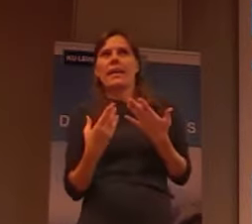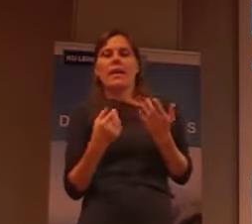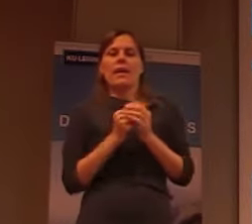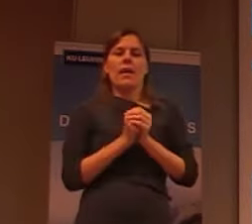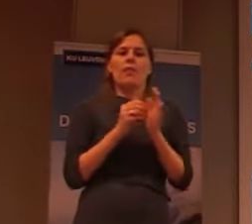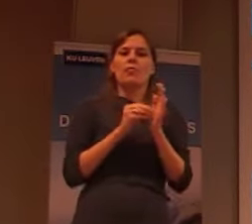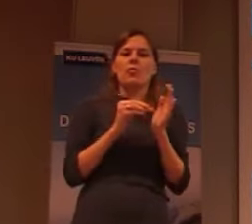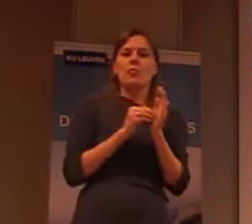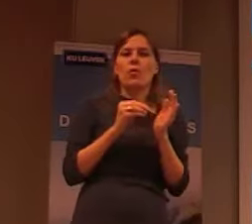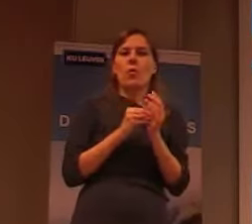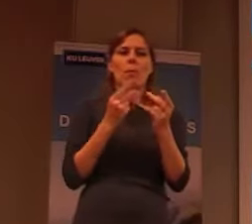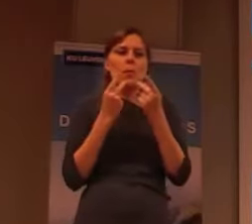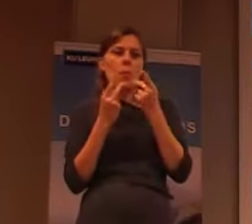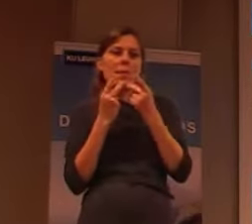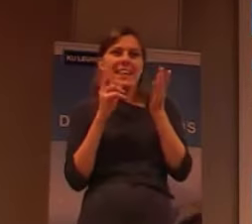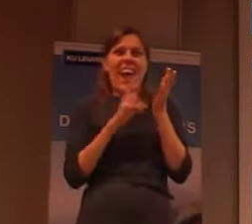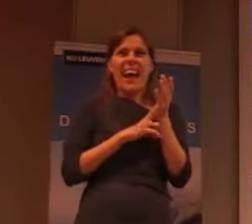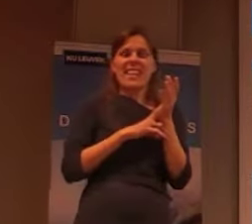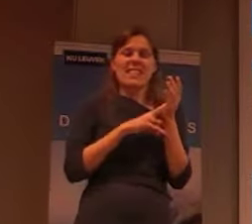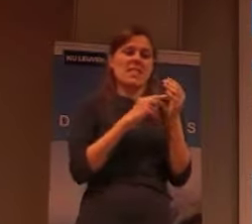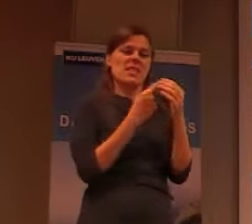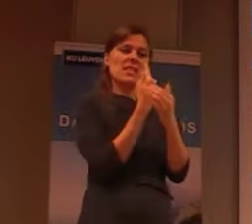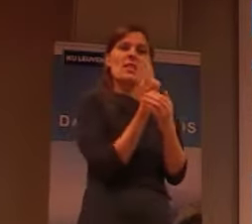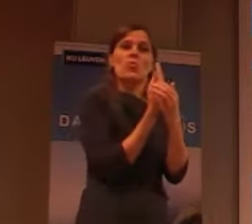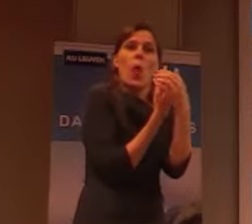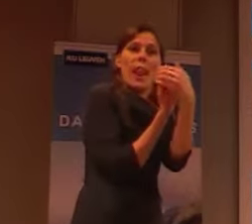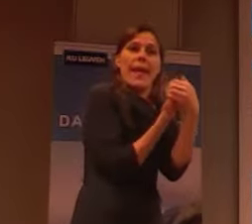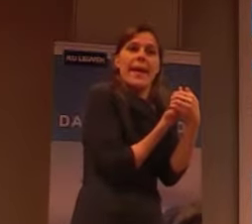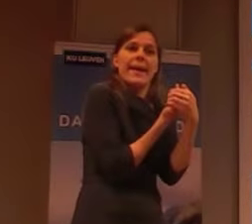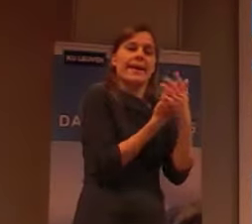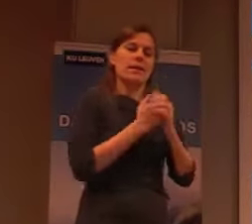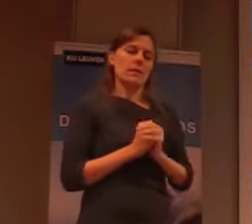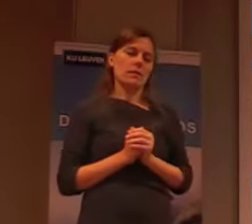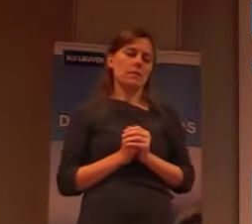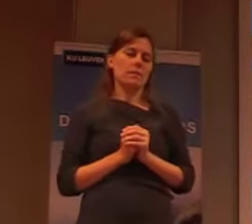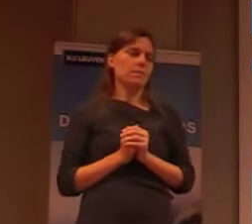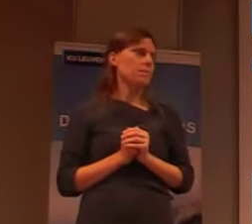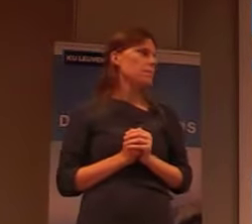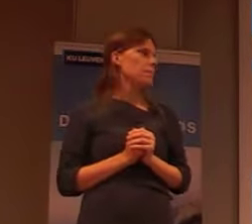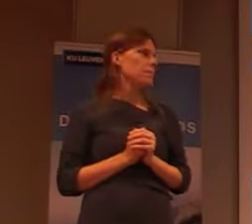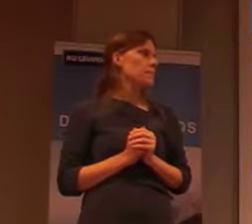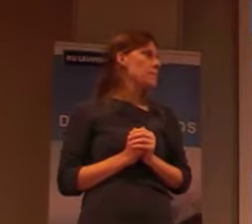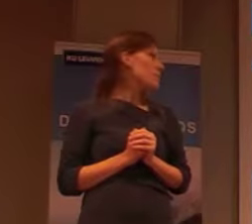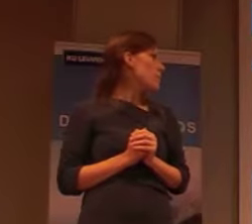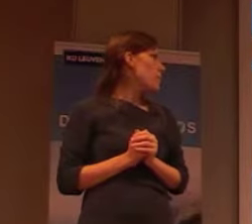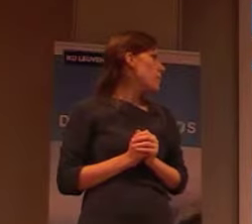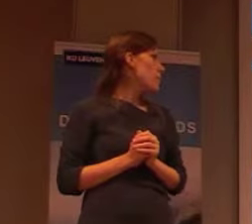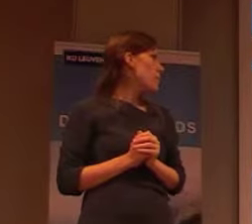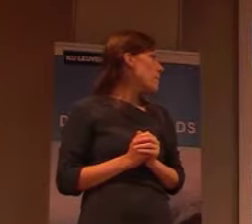een heel geïsoleerde faciliteit, op de richting die hier bestaat.